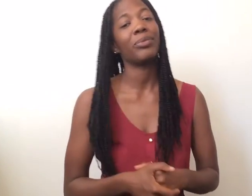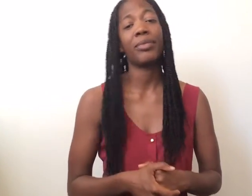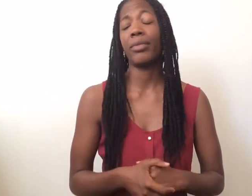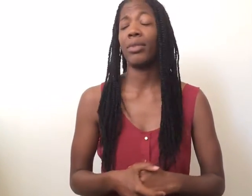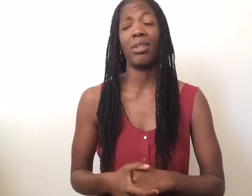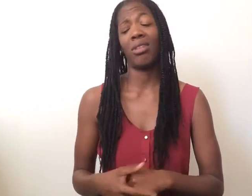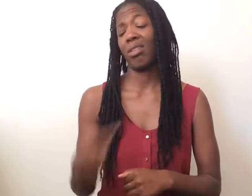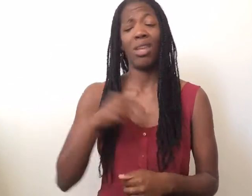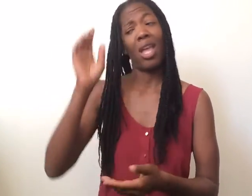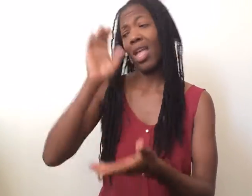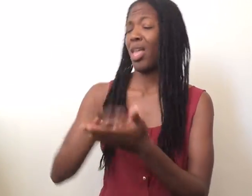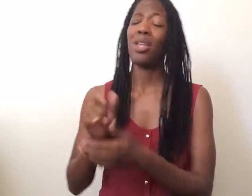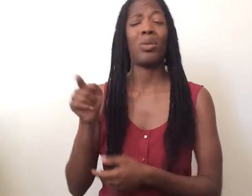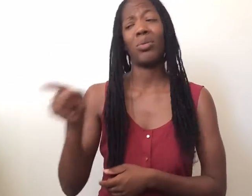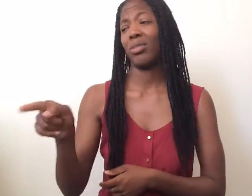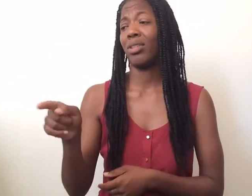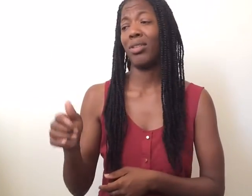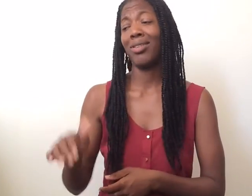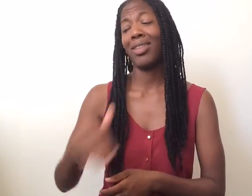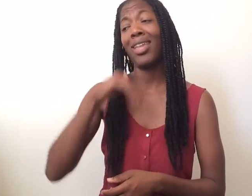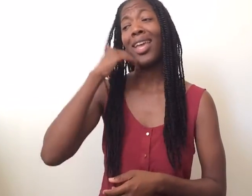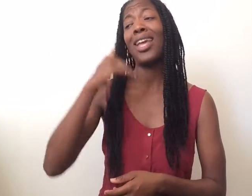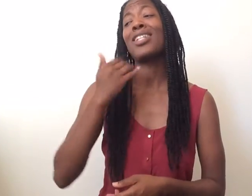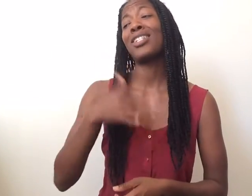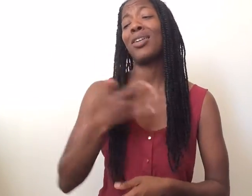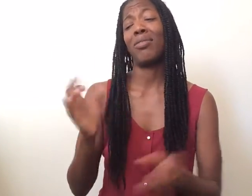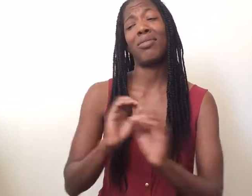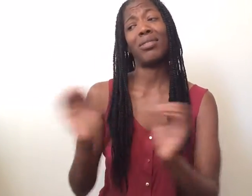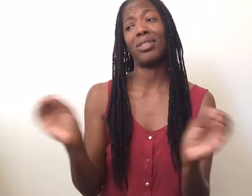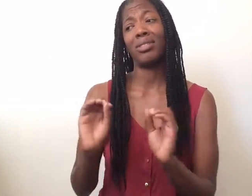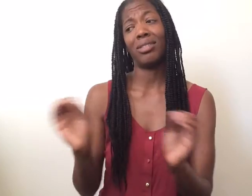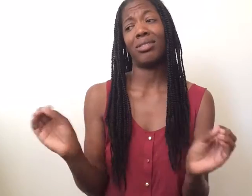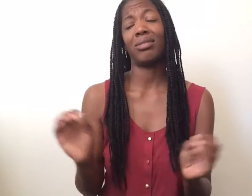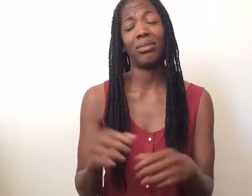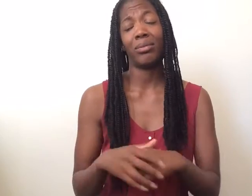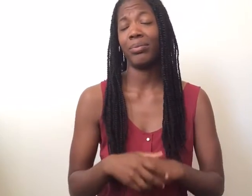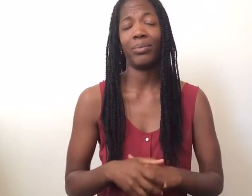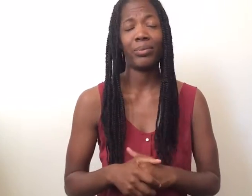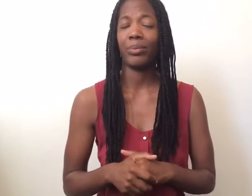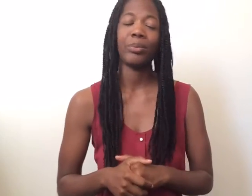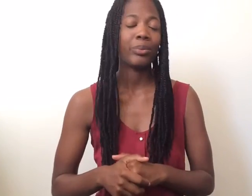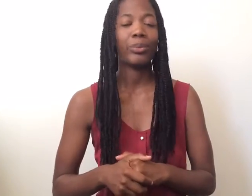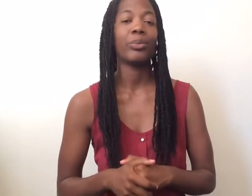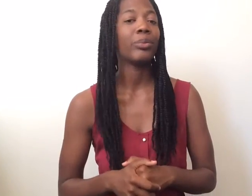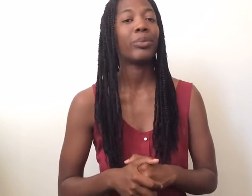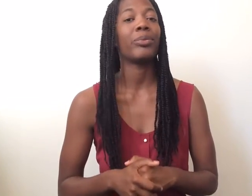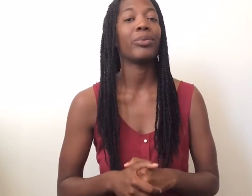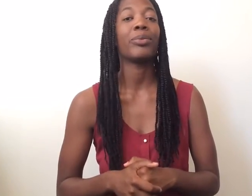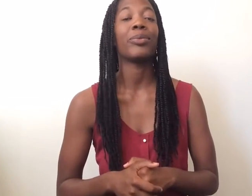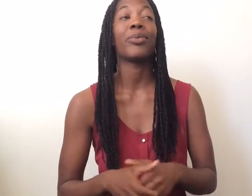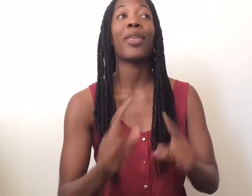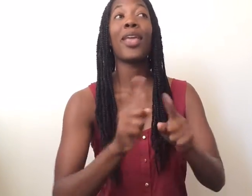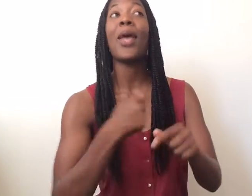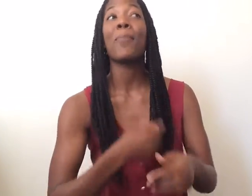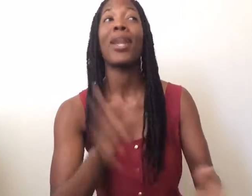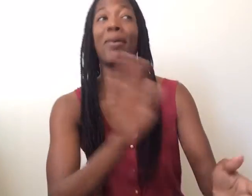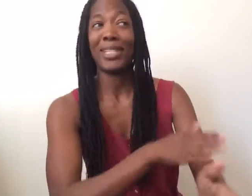oh, oh Yo no te lo creo, que no tienes pena, que no tienes pena Estoy